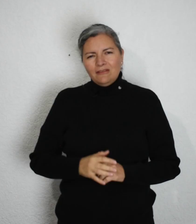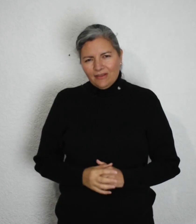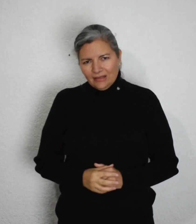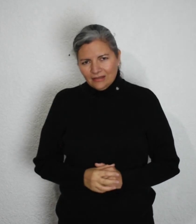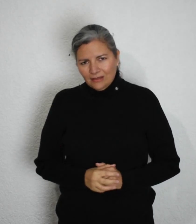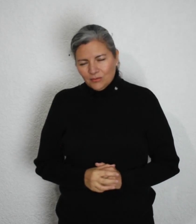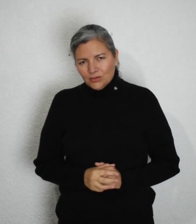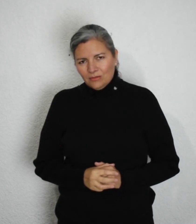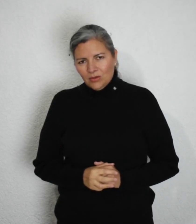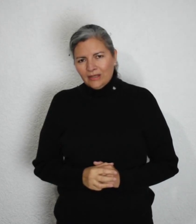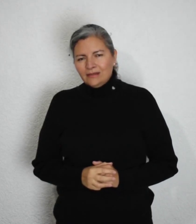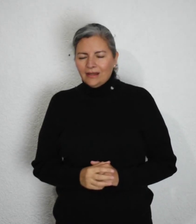diferentes tipos de violencia.